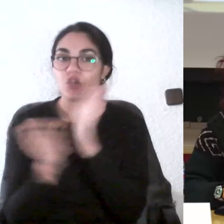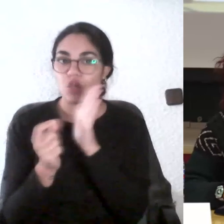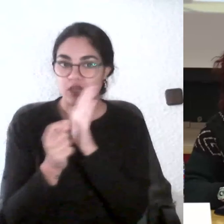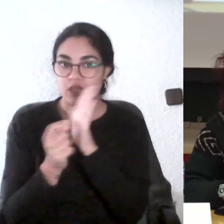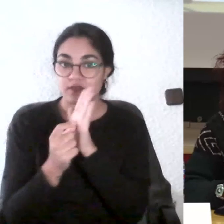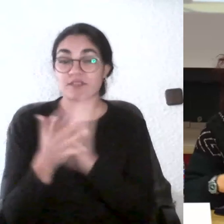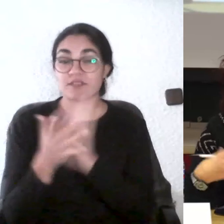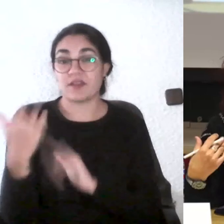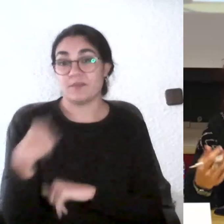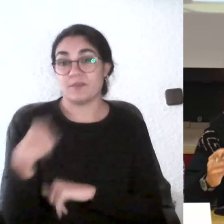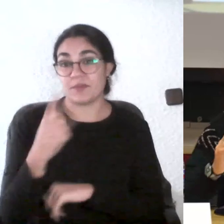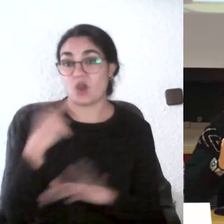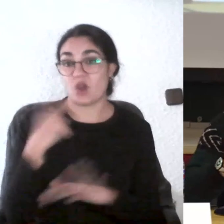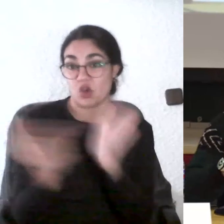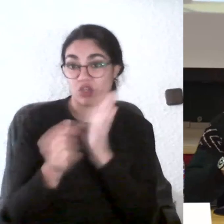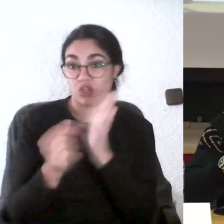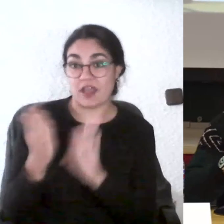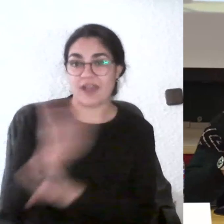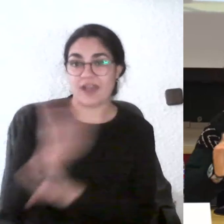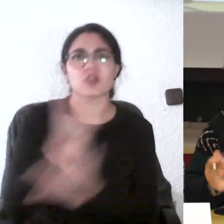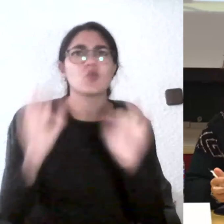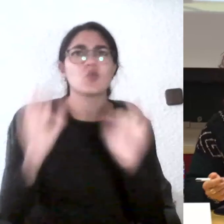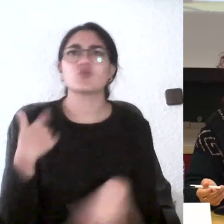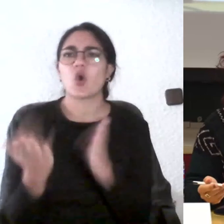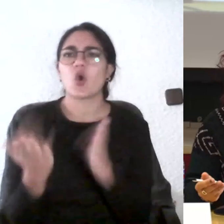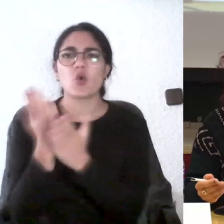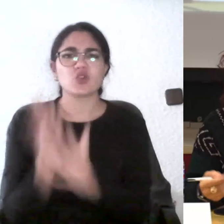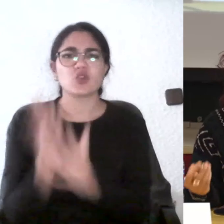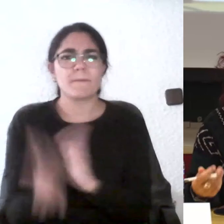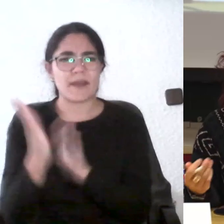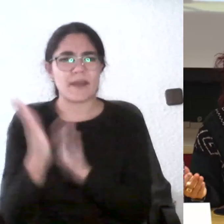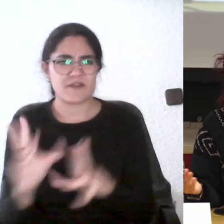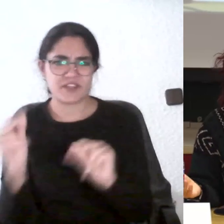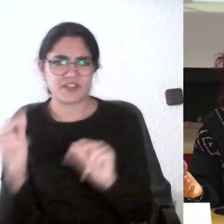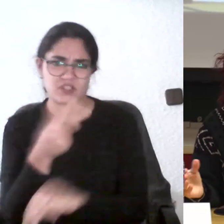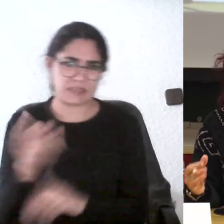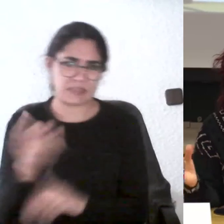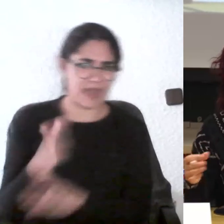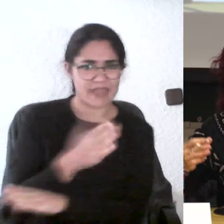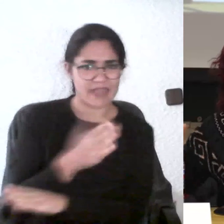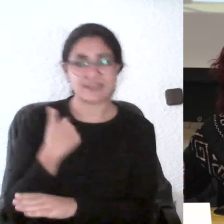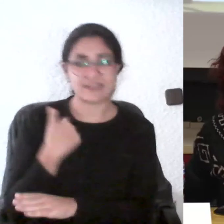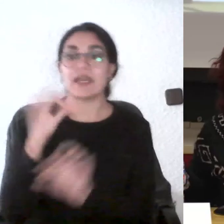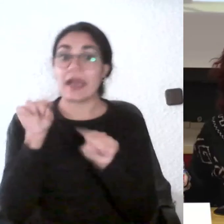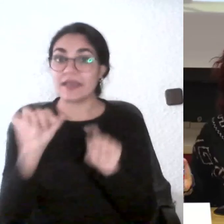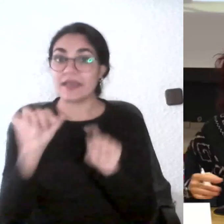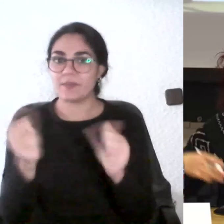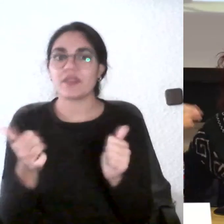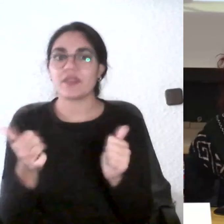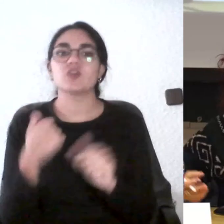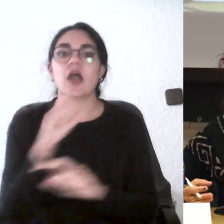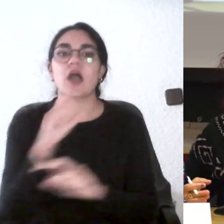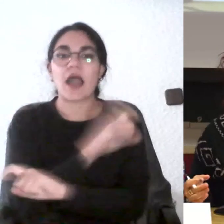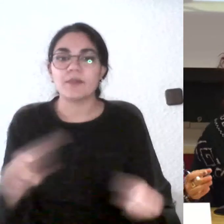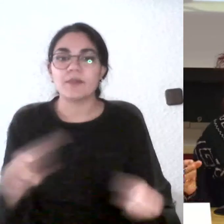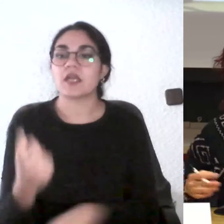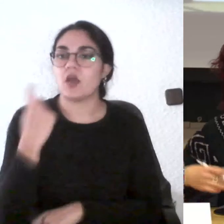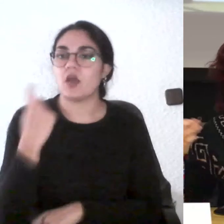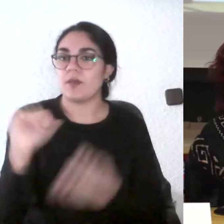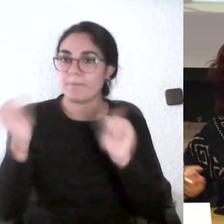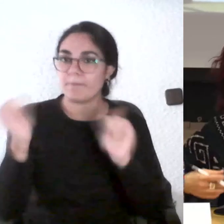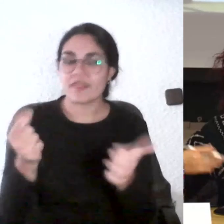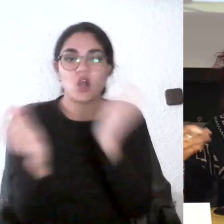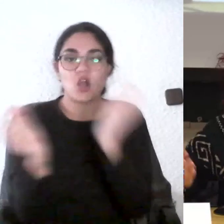tener dos semanas antes de que acabe el curso con el fin de que los profesores podamos avisar a los estudiantes que están las encuestas abiertas, que las pueden rellenar,